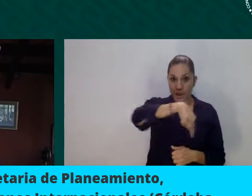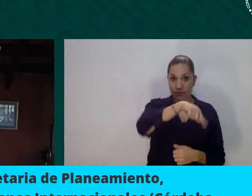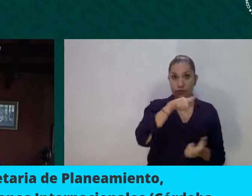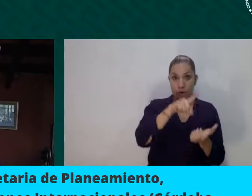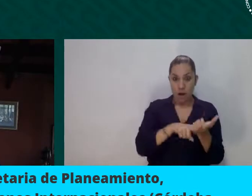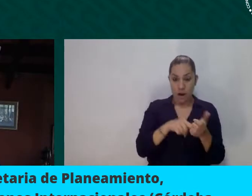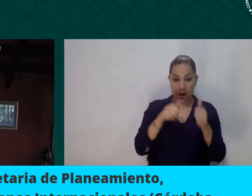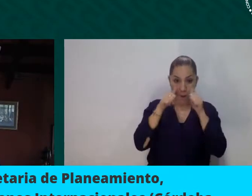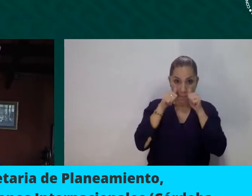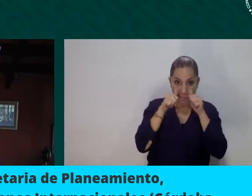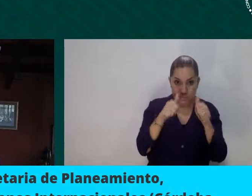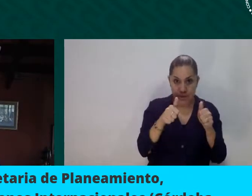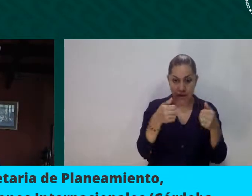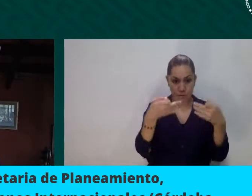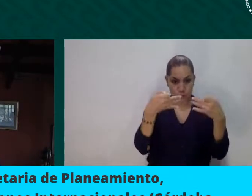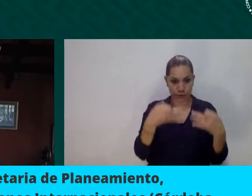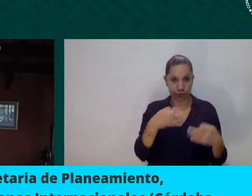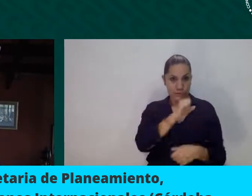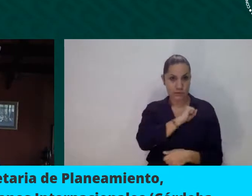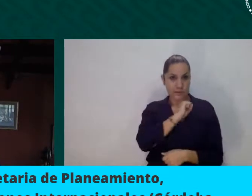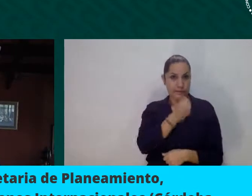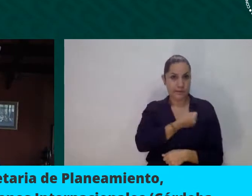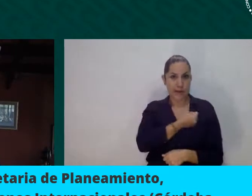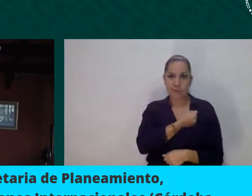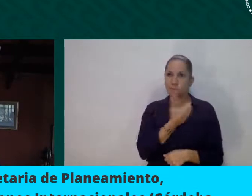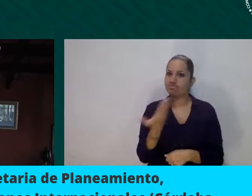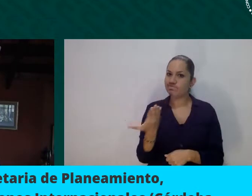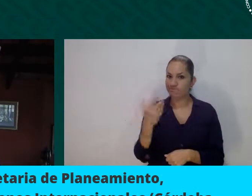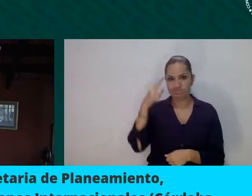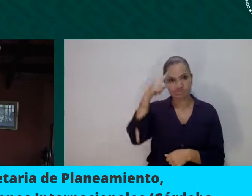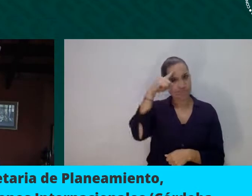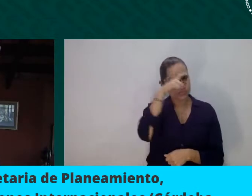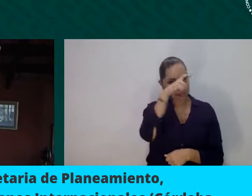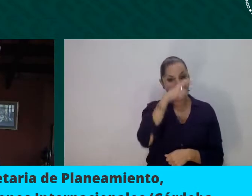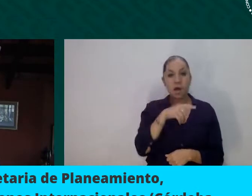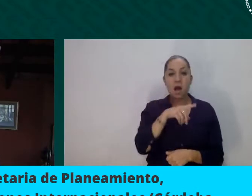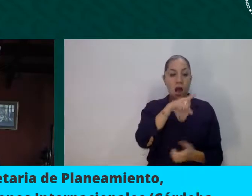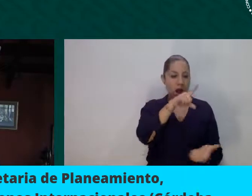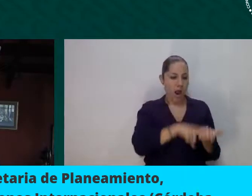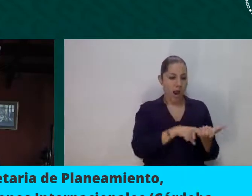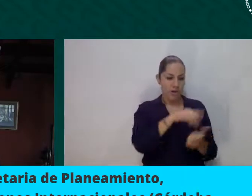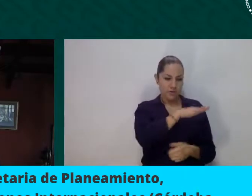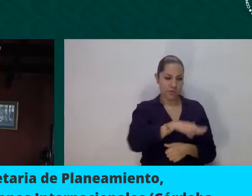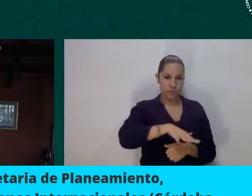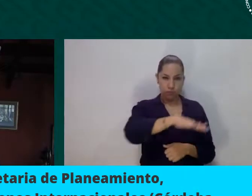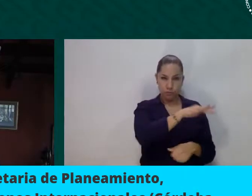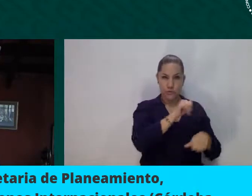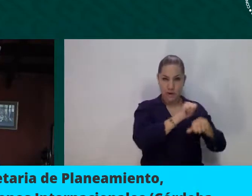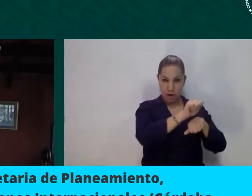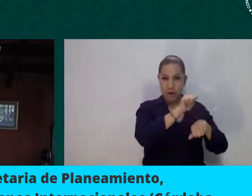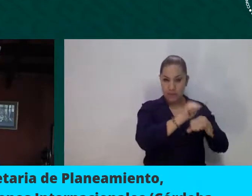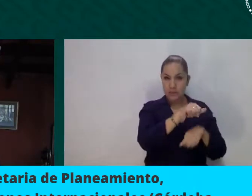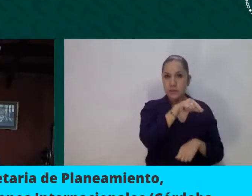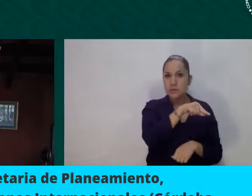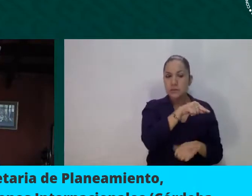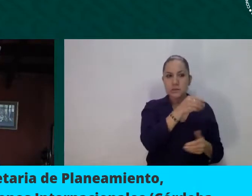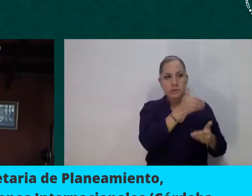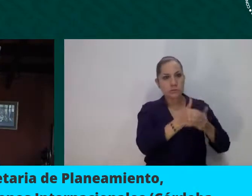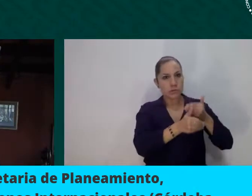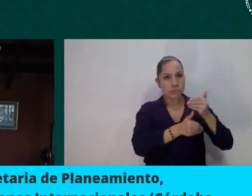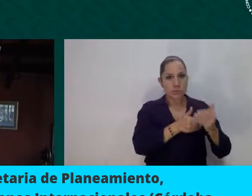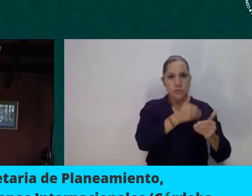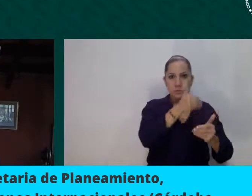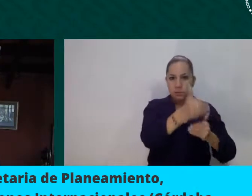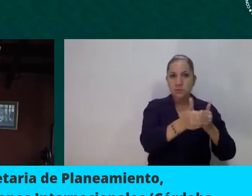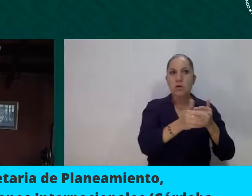presencia de esta pandemia ha desnudado una serie de falencias en materia sanitaria y de